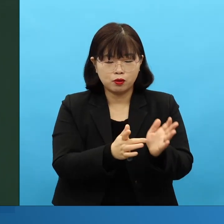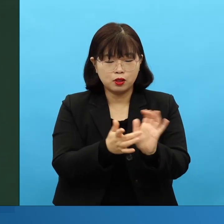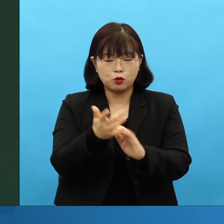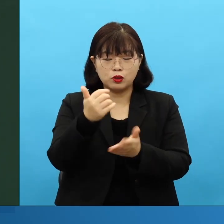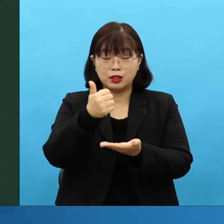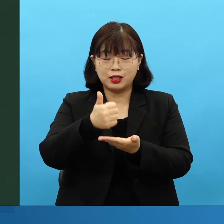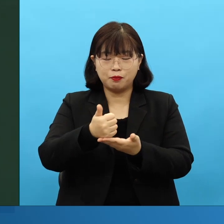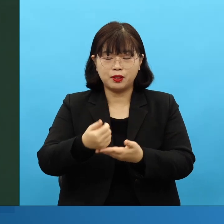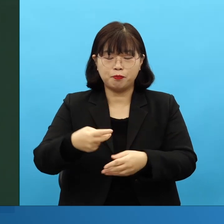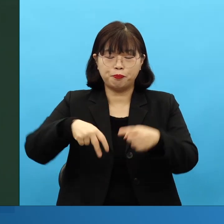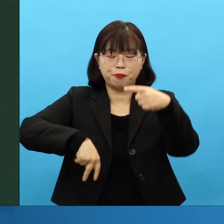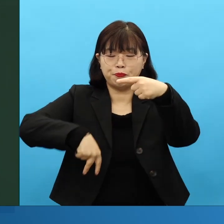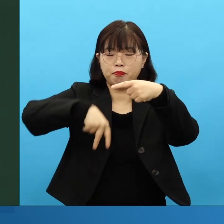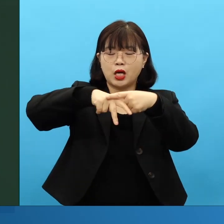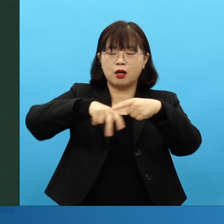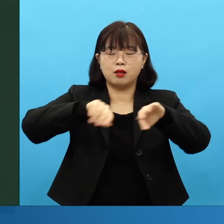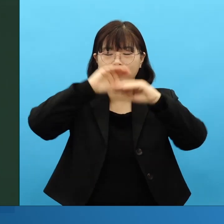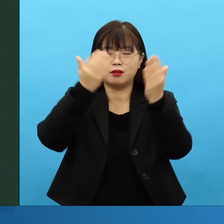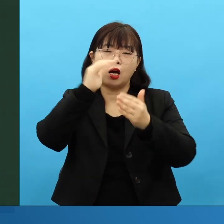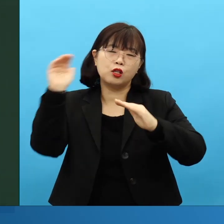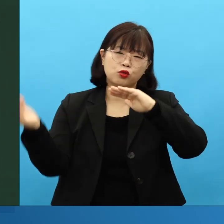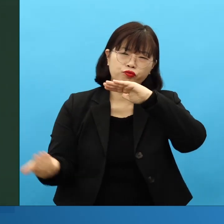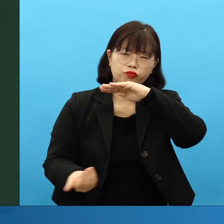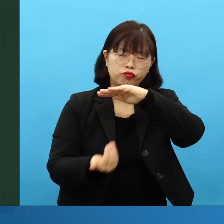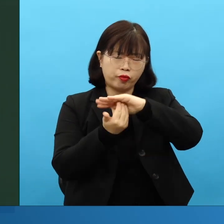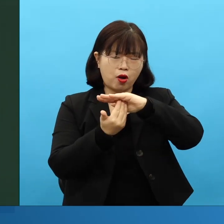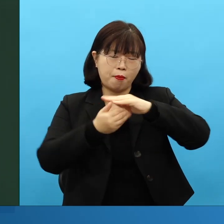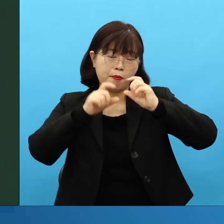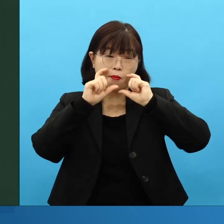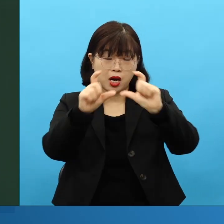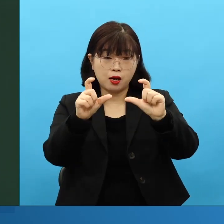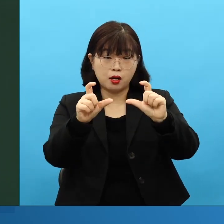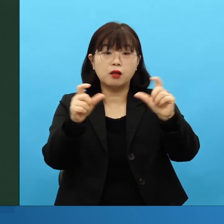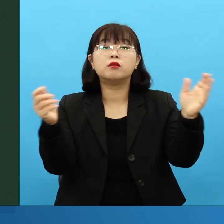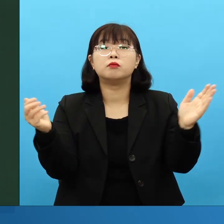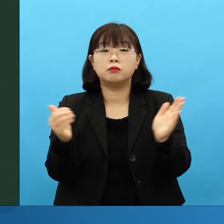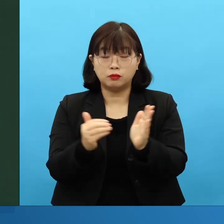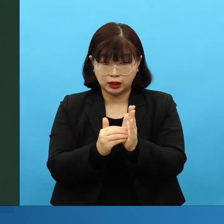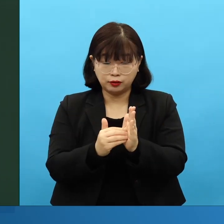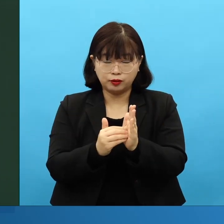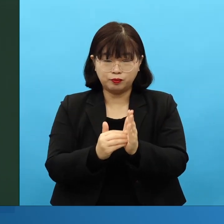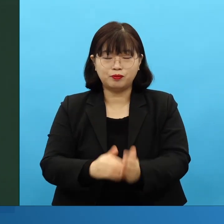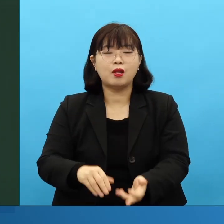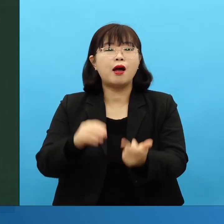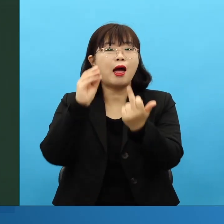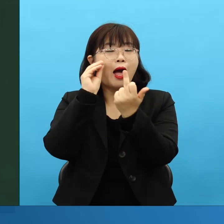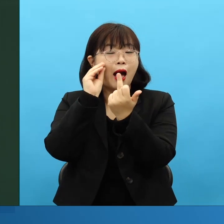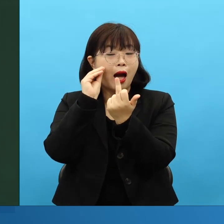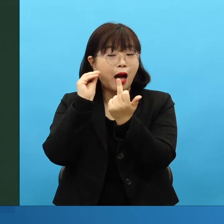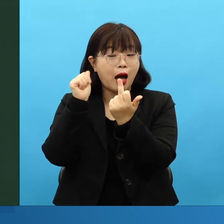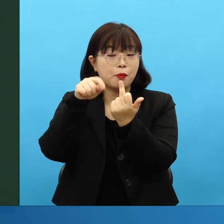이 마가, 나락방은 성천 이후에 제자들이, 은약 잡은 사람들이 응답을 받은 거고요.